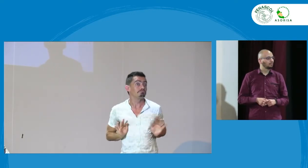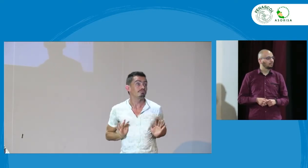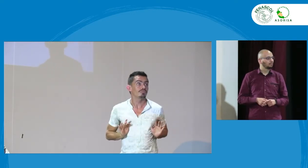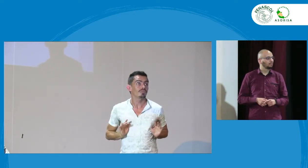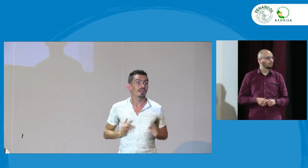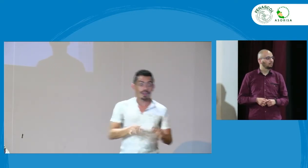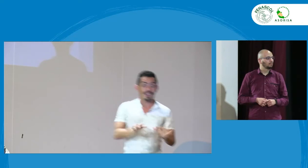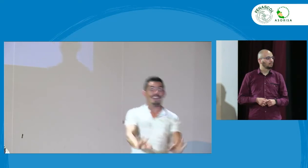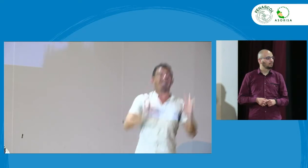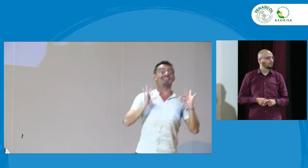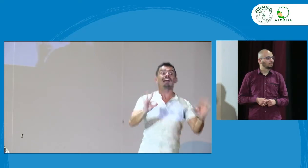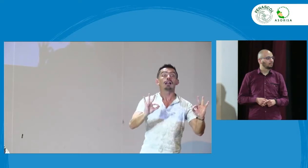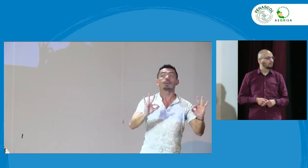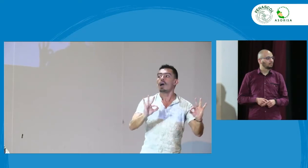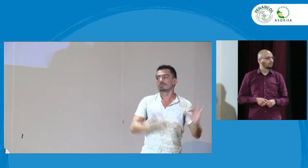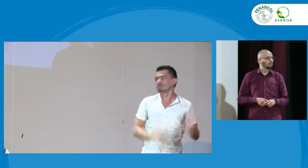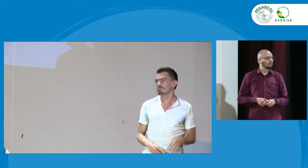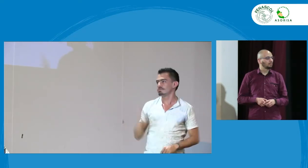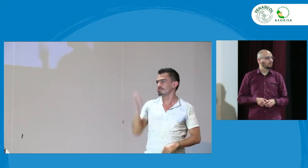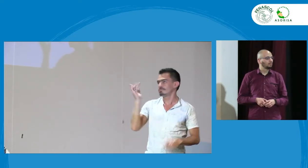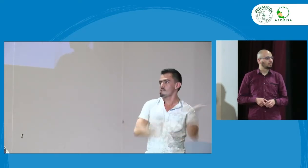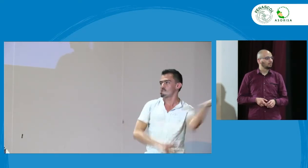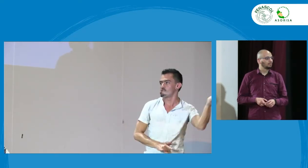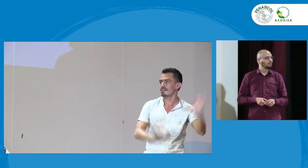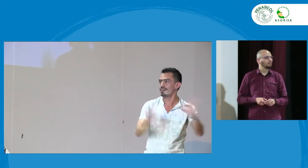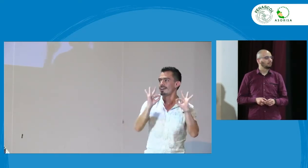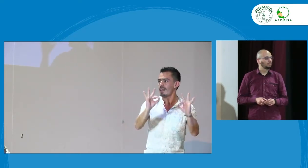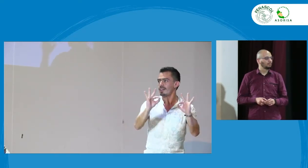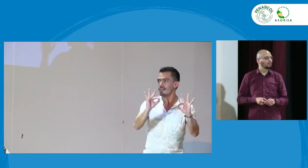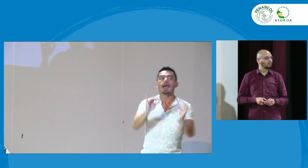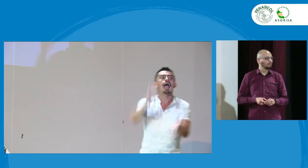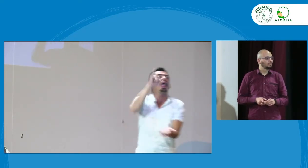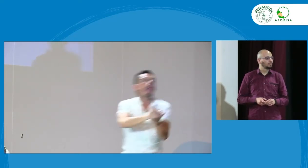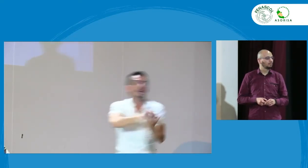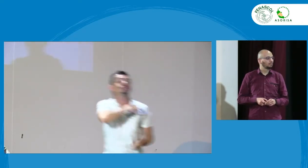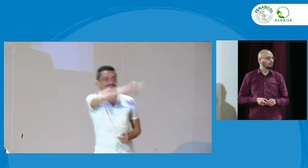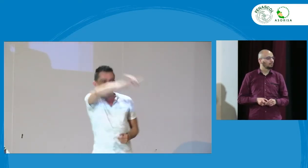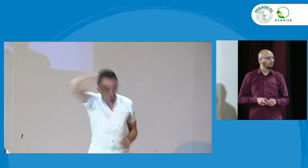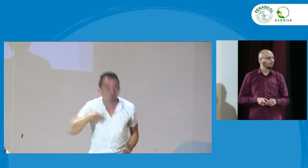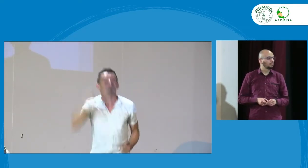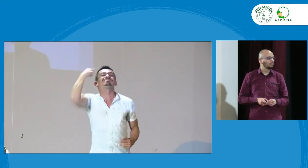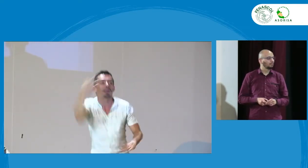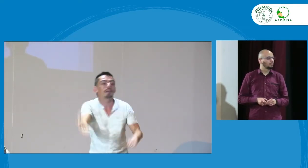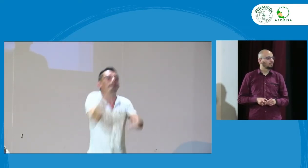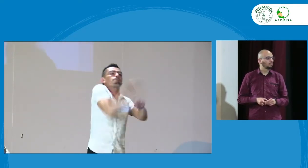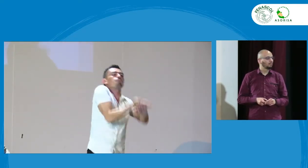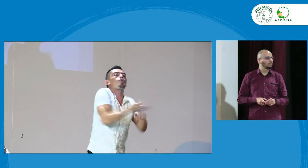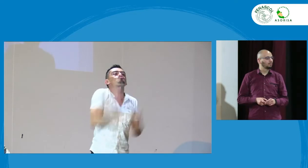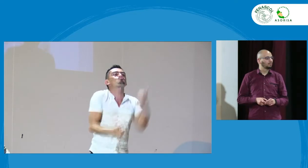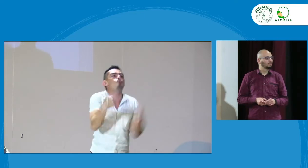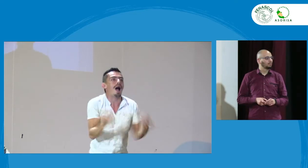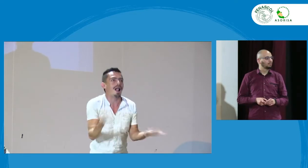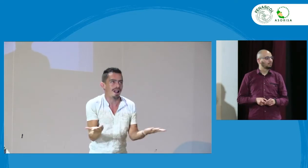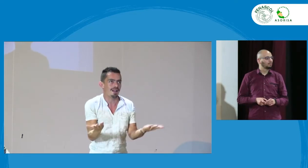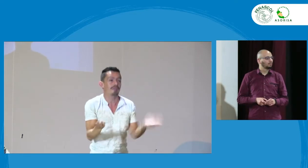cumple con el mediador y es como si uno tuviera una lista de chequeo listo y cumplió pero sin embargo en términos de calidad no se está cumpliendo